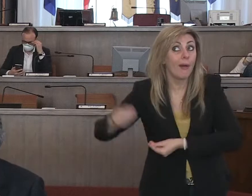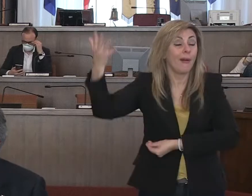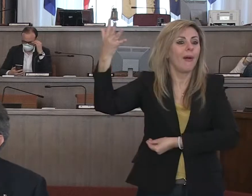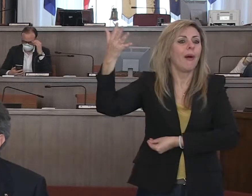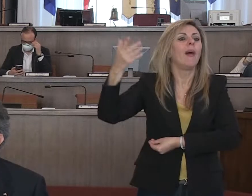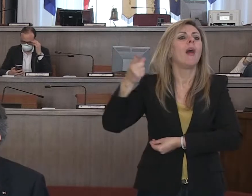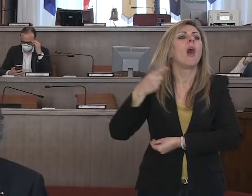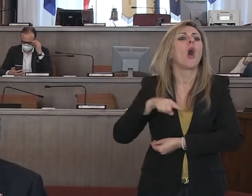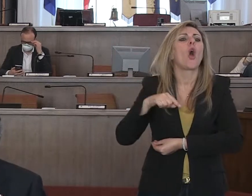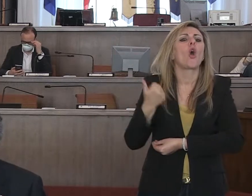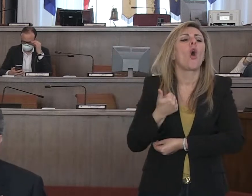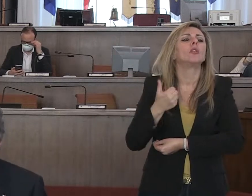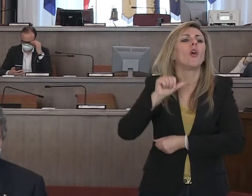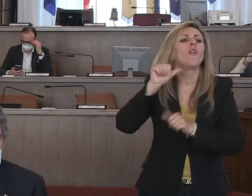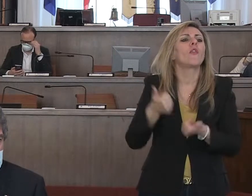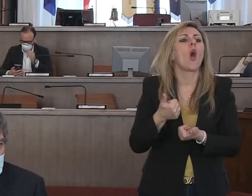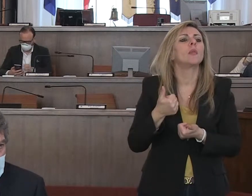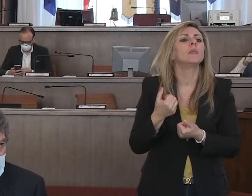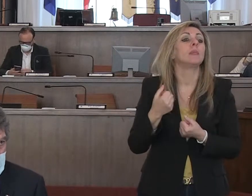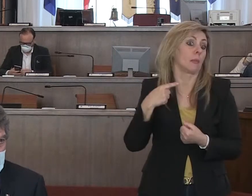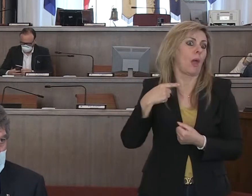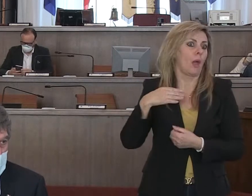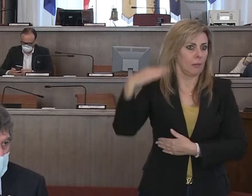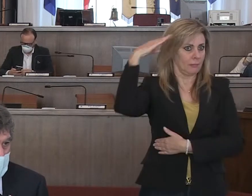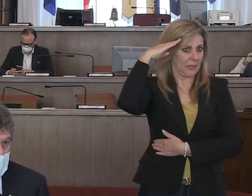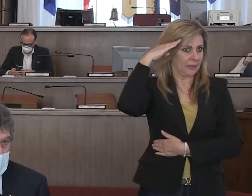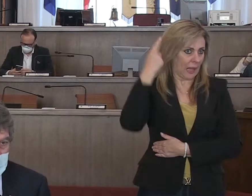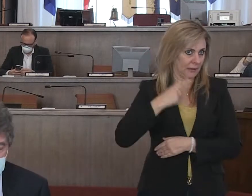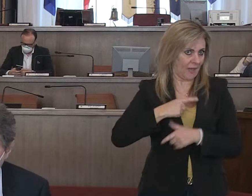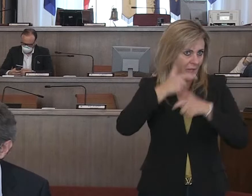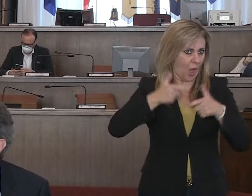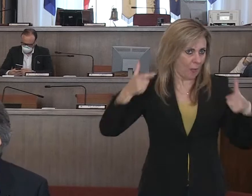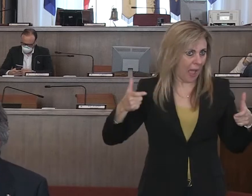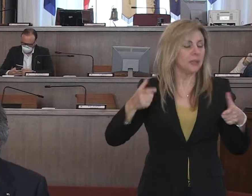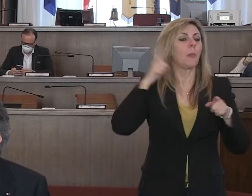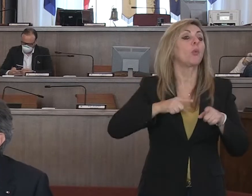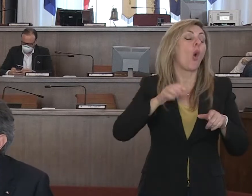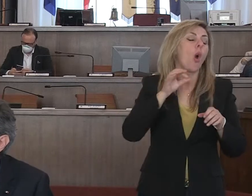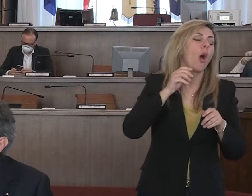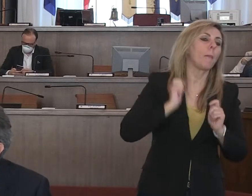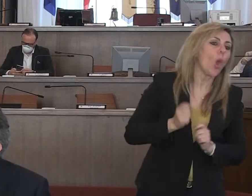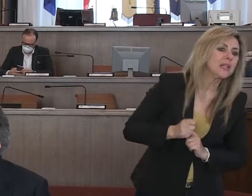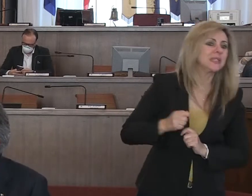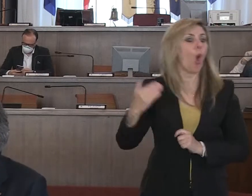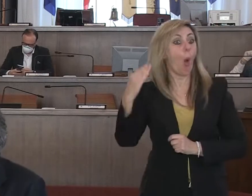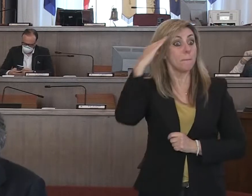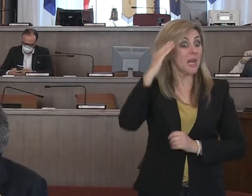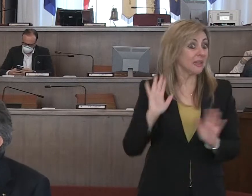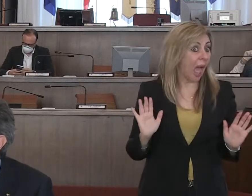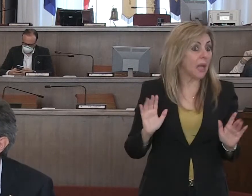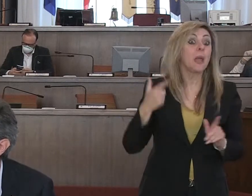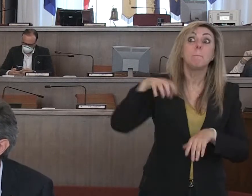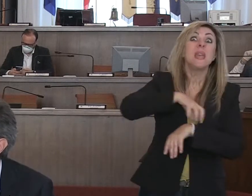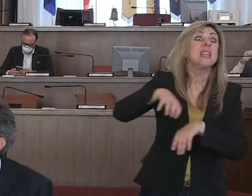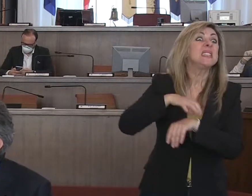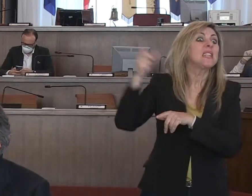eseguite con il concorso delle forze dell'ordine se non addirittura delle forze armate e quindi se poi il Ministero